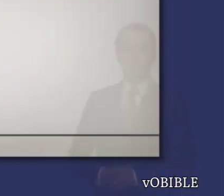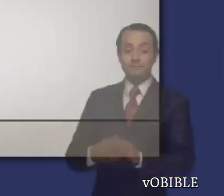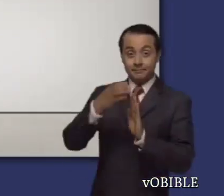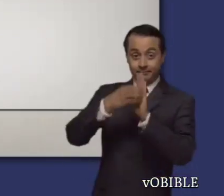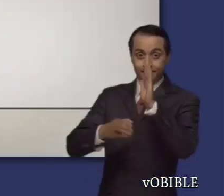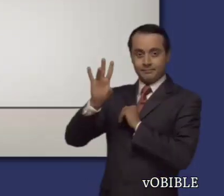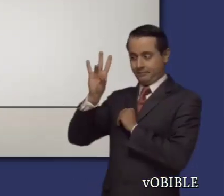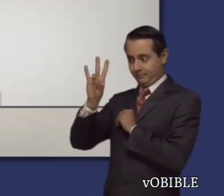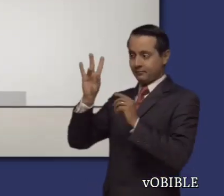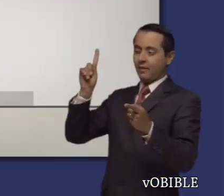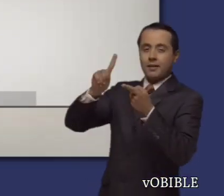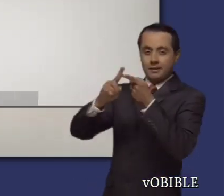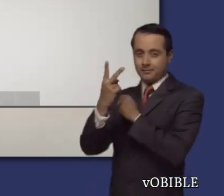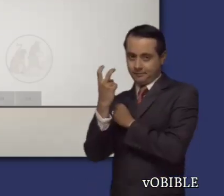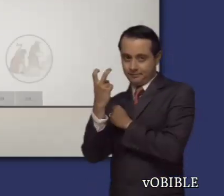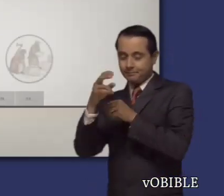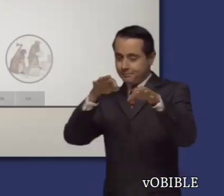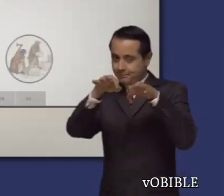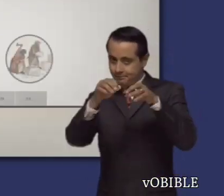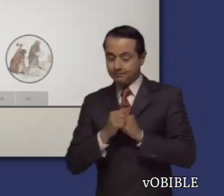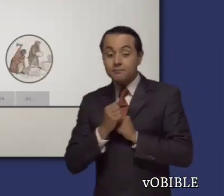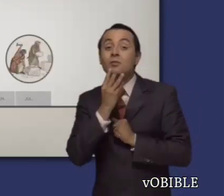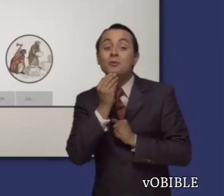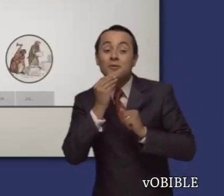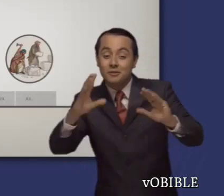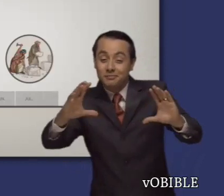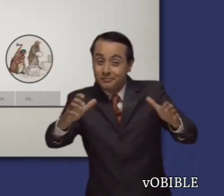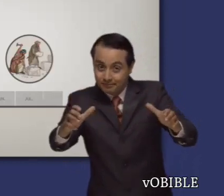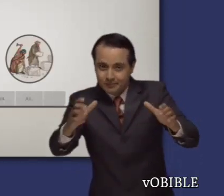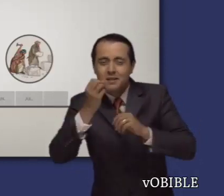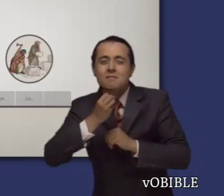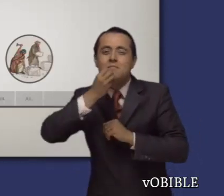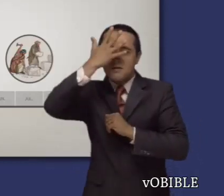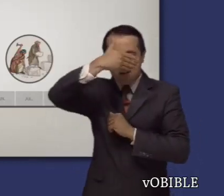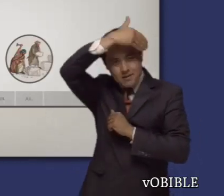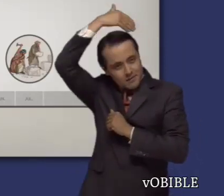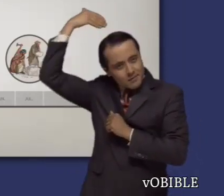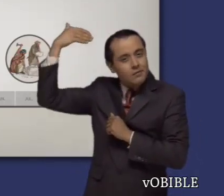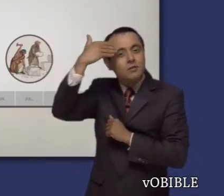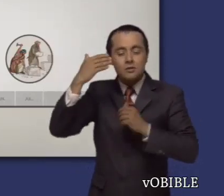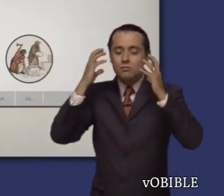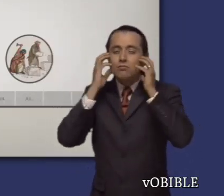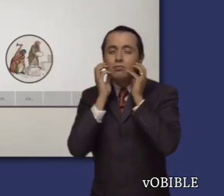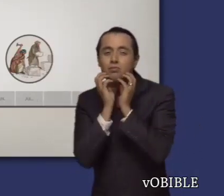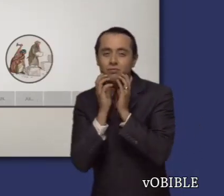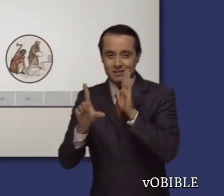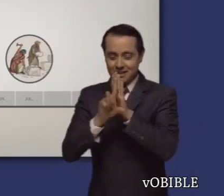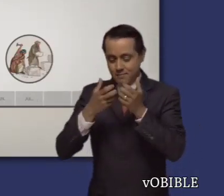En los capítulos 7 a 12, vemos cómo ayudaron Nehemias y Esdras al pueblo a volver a practicar la adoración verdadera.